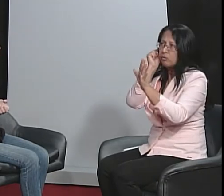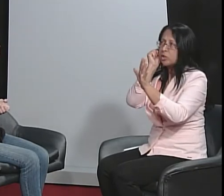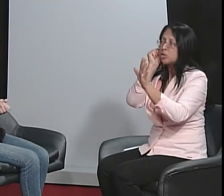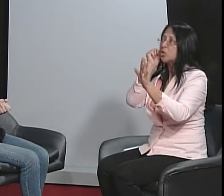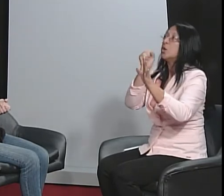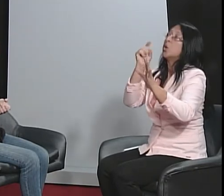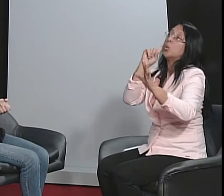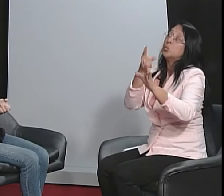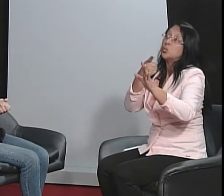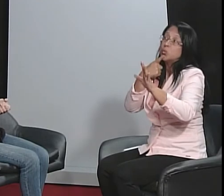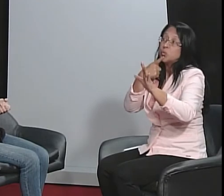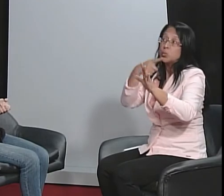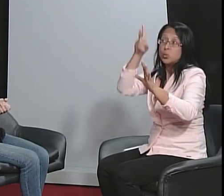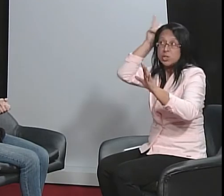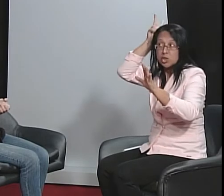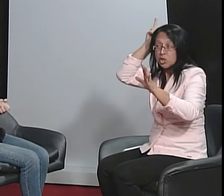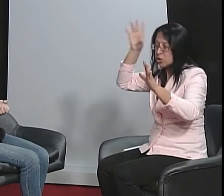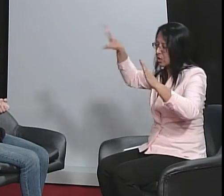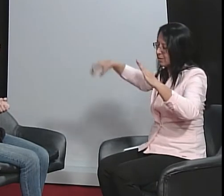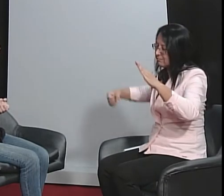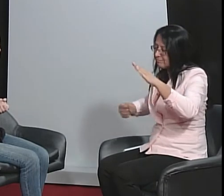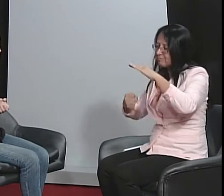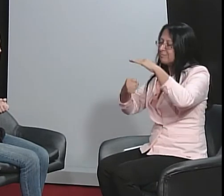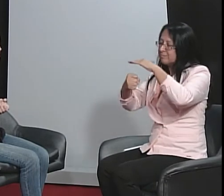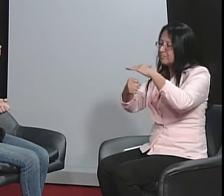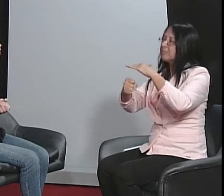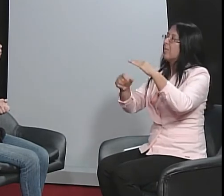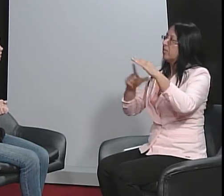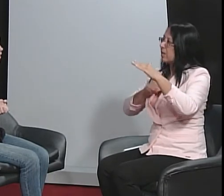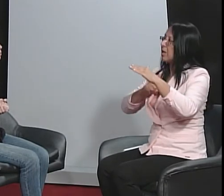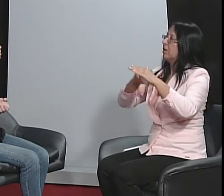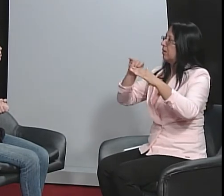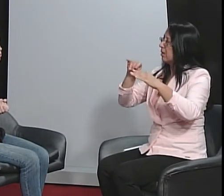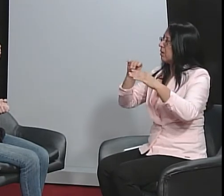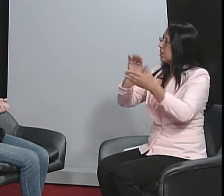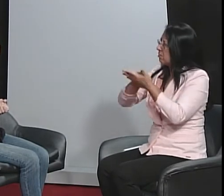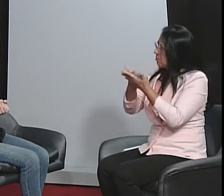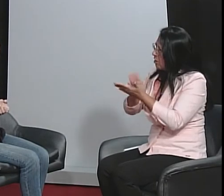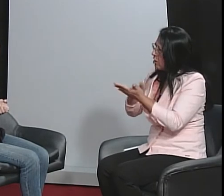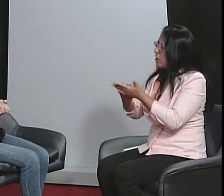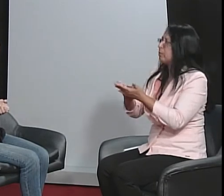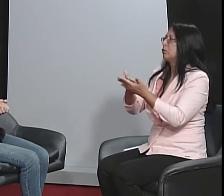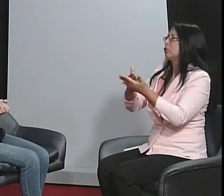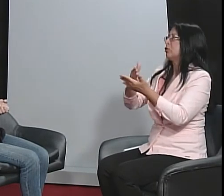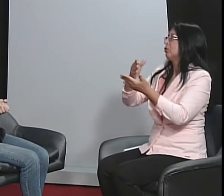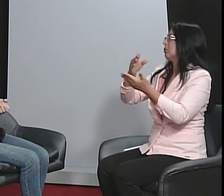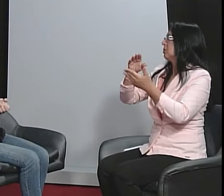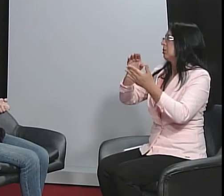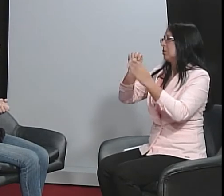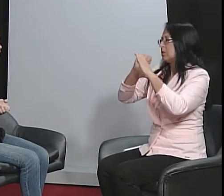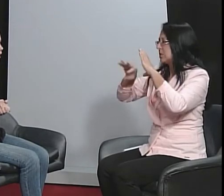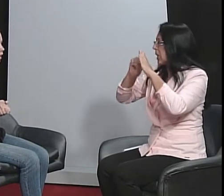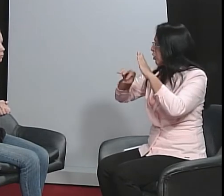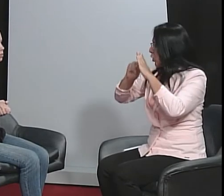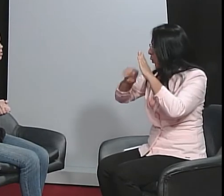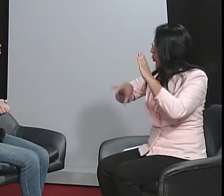por escolas bilíngues e colocar o índio surdo dentro da escola bilíngue. Ter um intérprete,